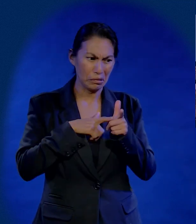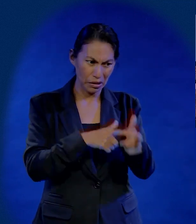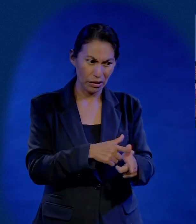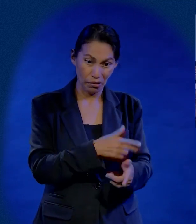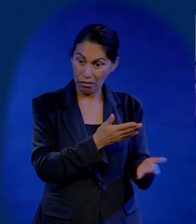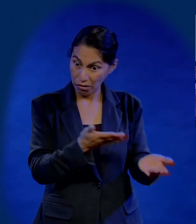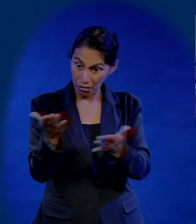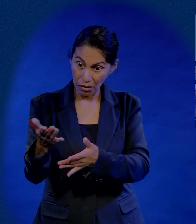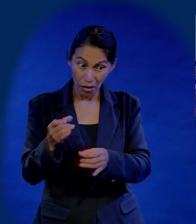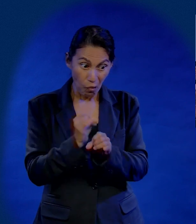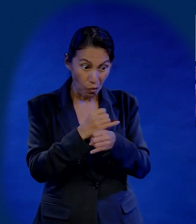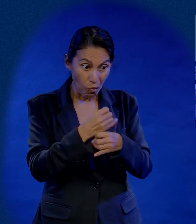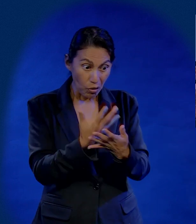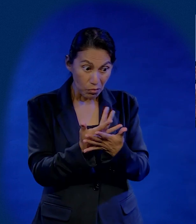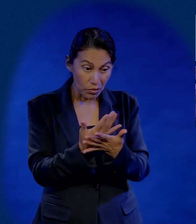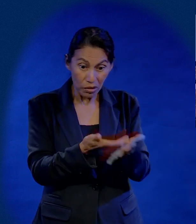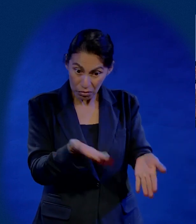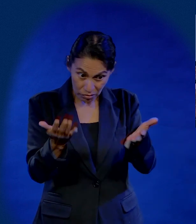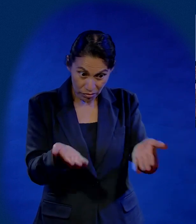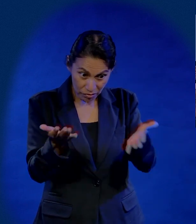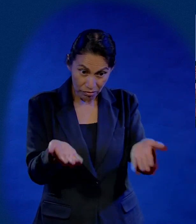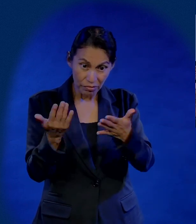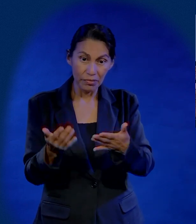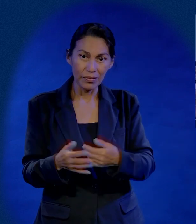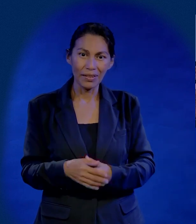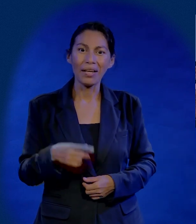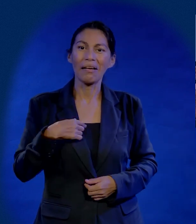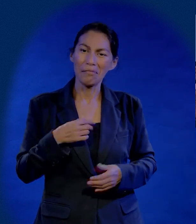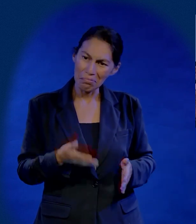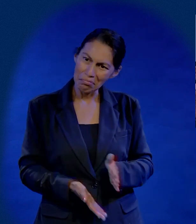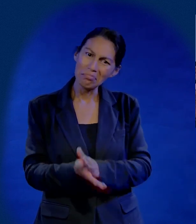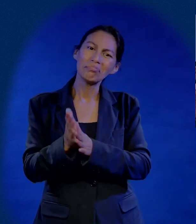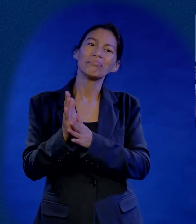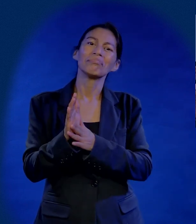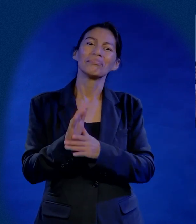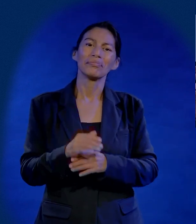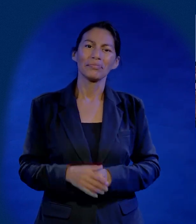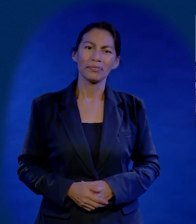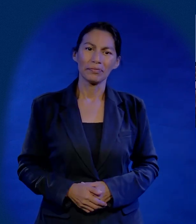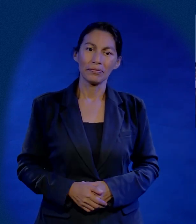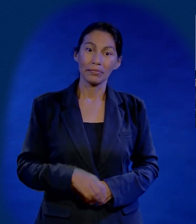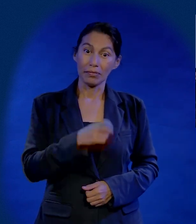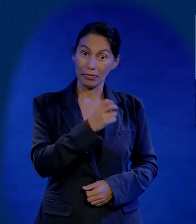excepción. Vas a graduar. Así que, llévele, porque ese jugo lo están esperando. Y ahí fui.